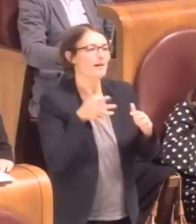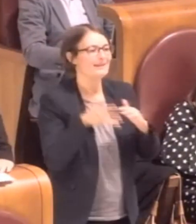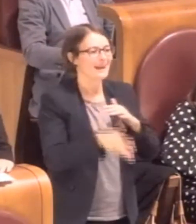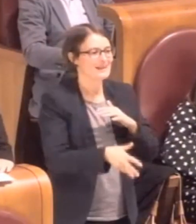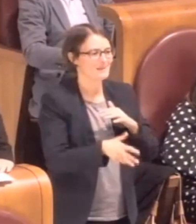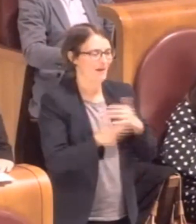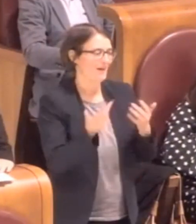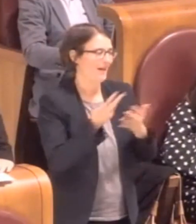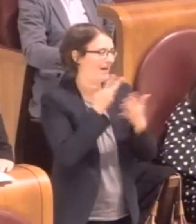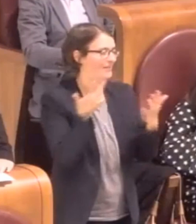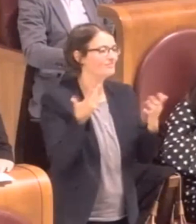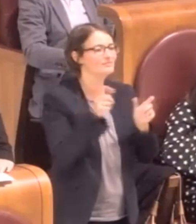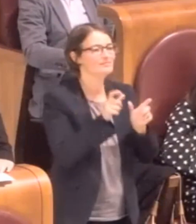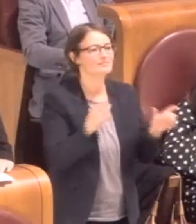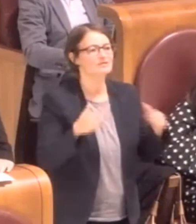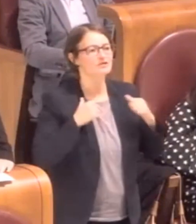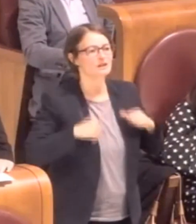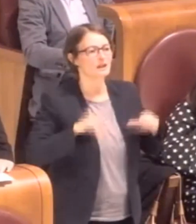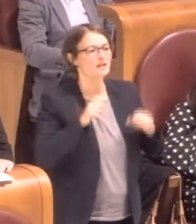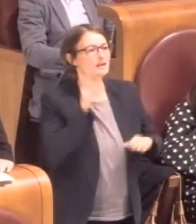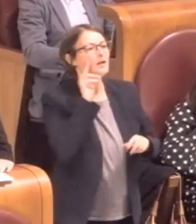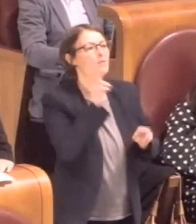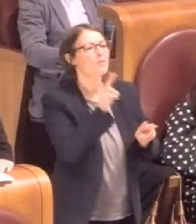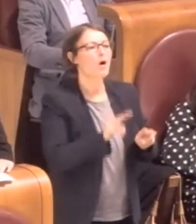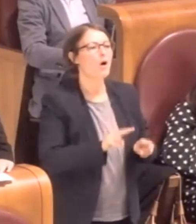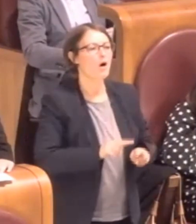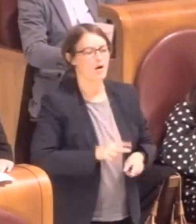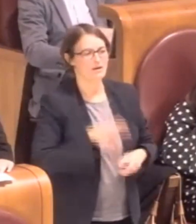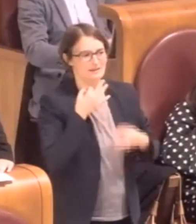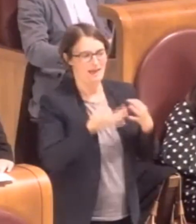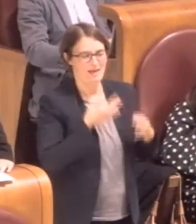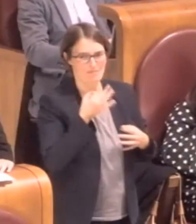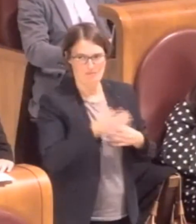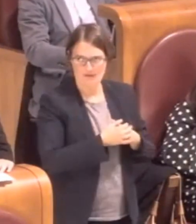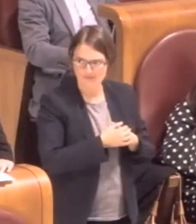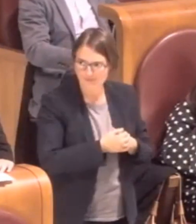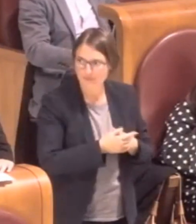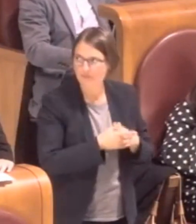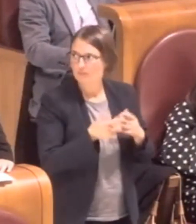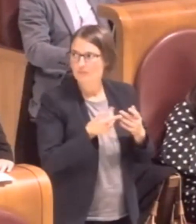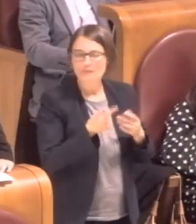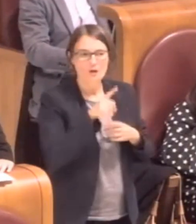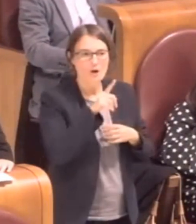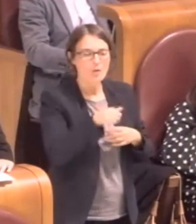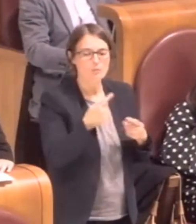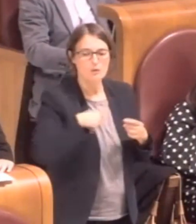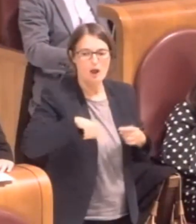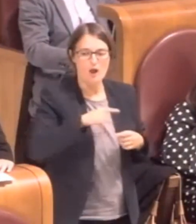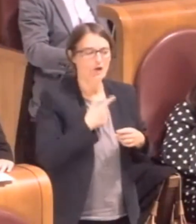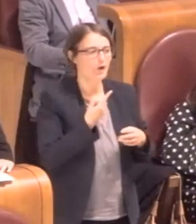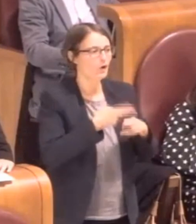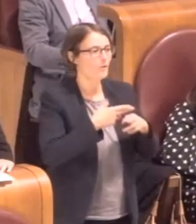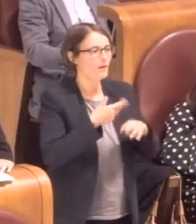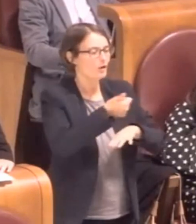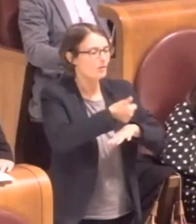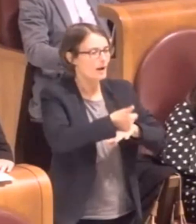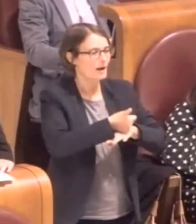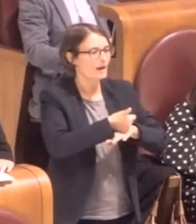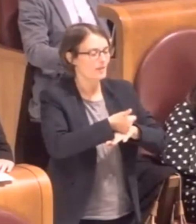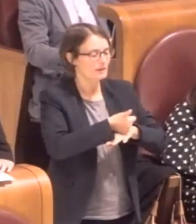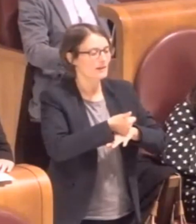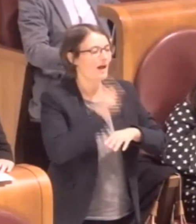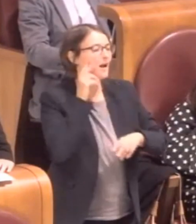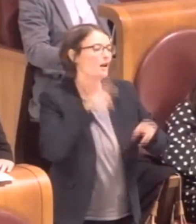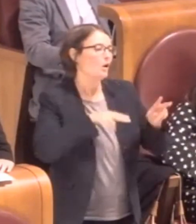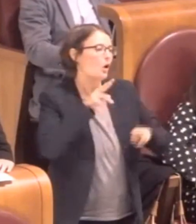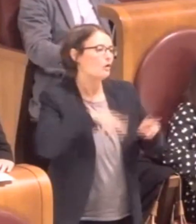alla cittadinanza tenere sotto controllo anche questo aspetto tributario ma avere anche per noi come Roma Capitale un maggiore controllo